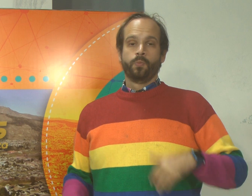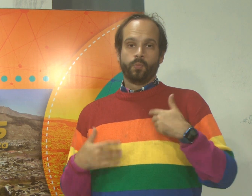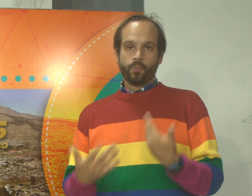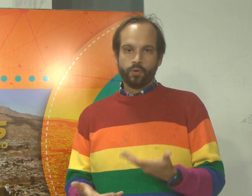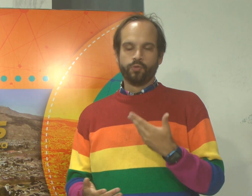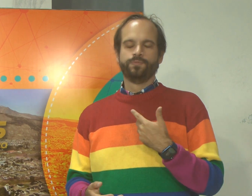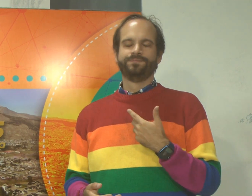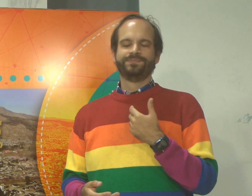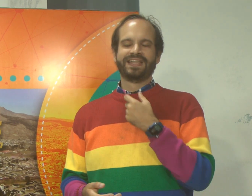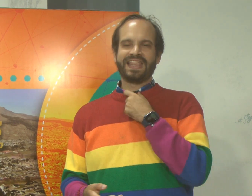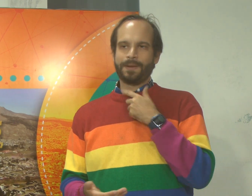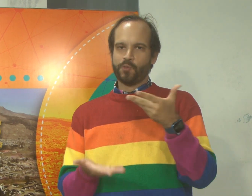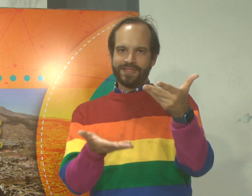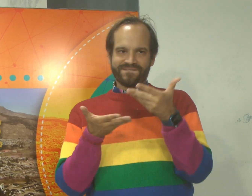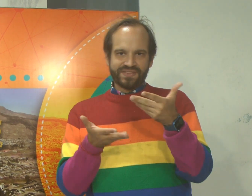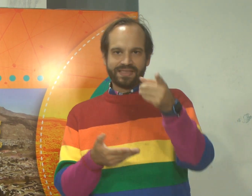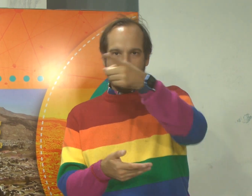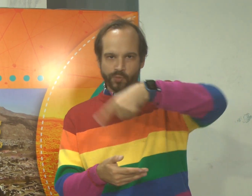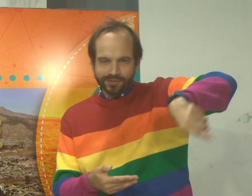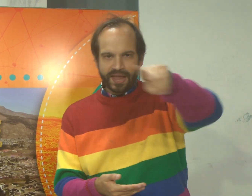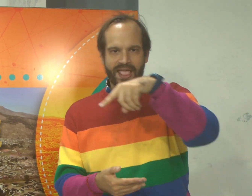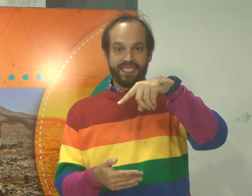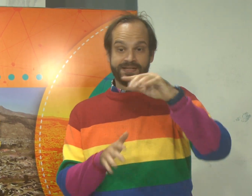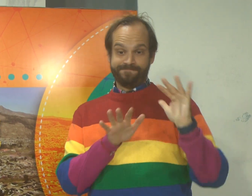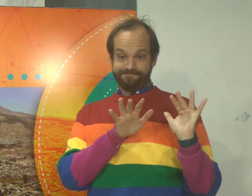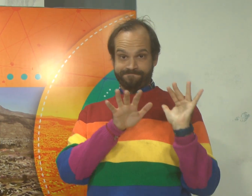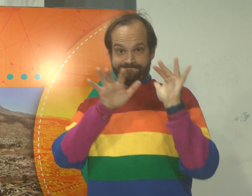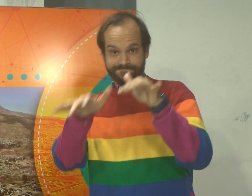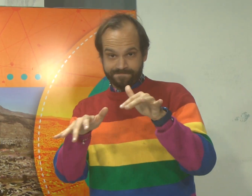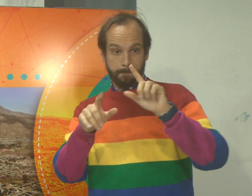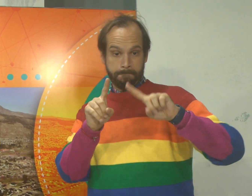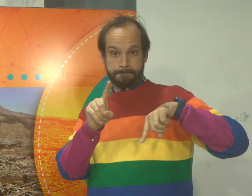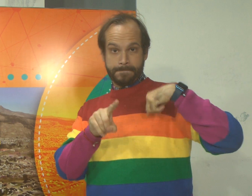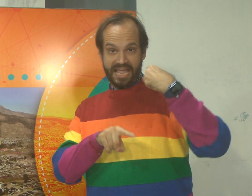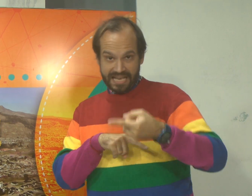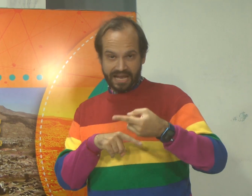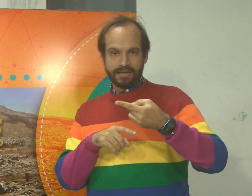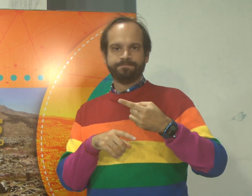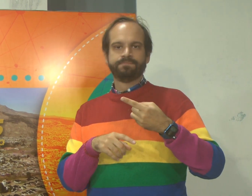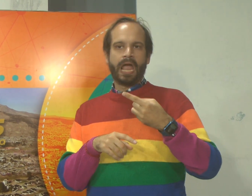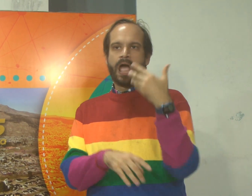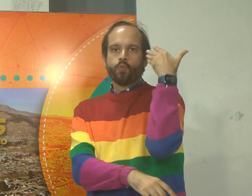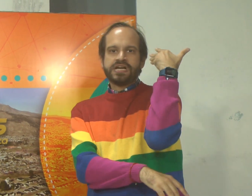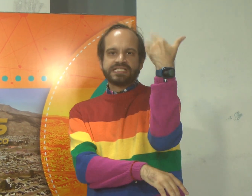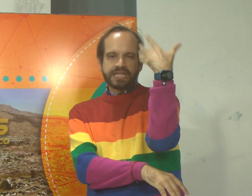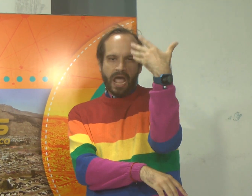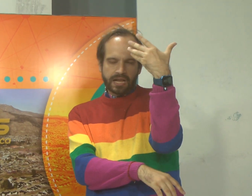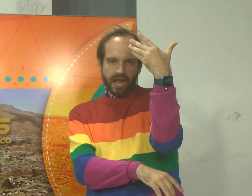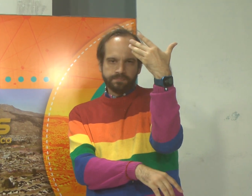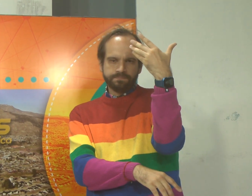Bueno, yo quería invitarlos a ustedes a que vengan mañana a una charla